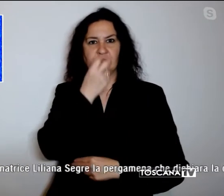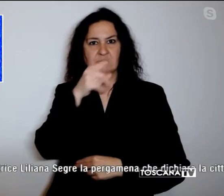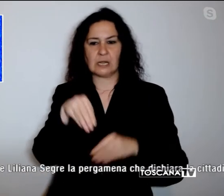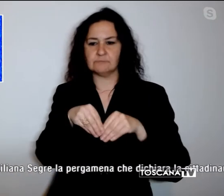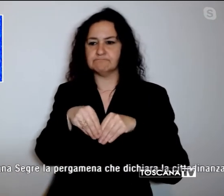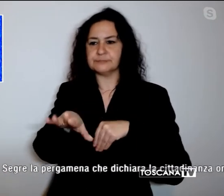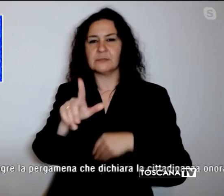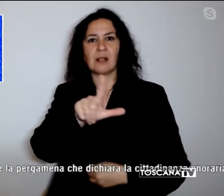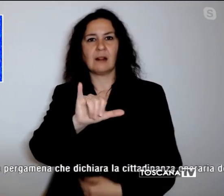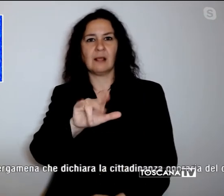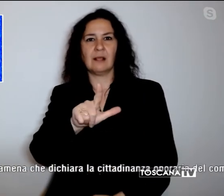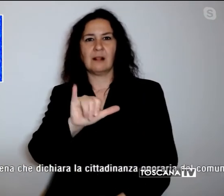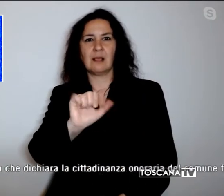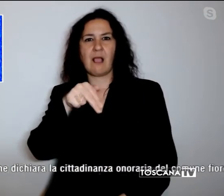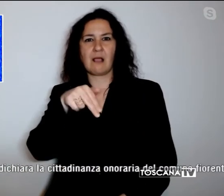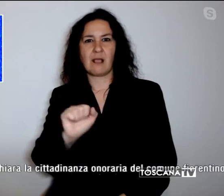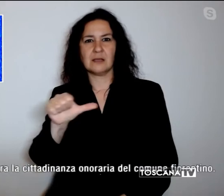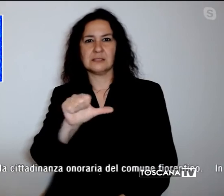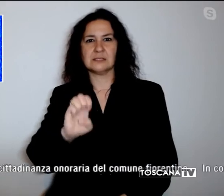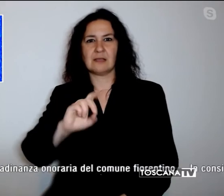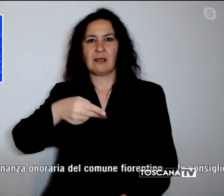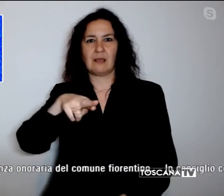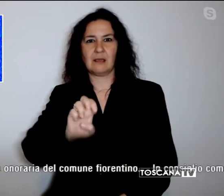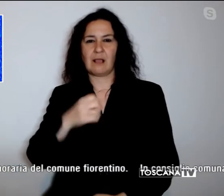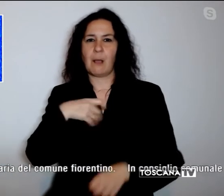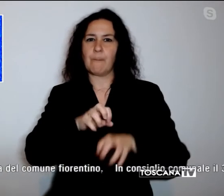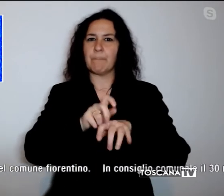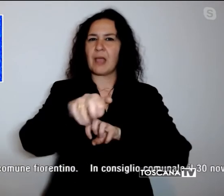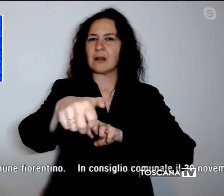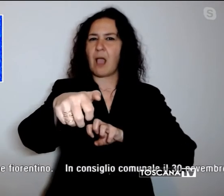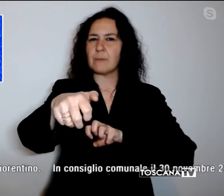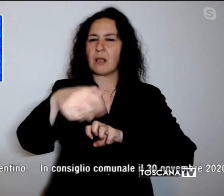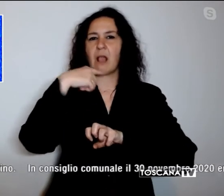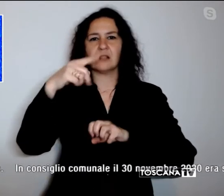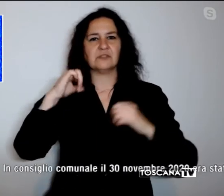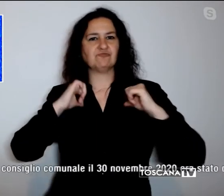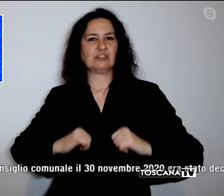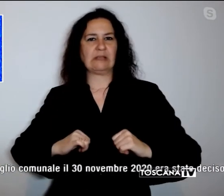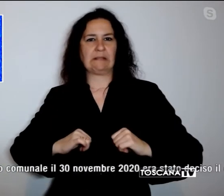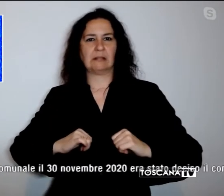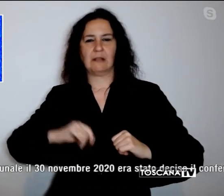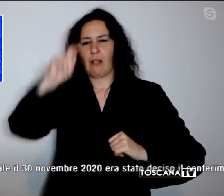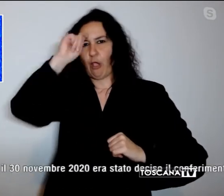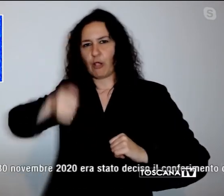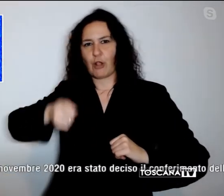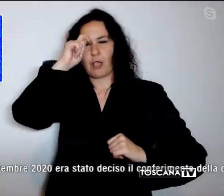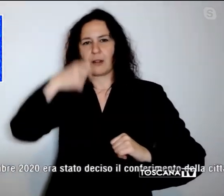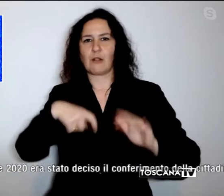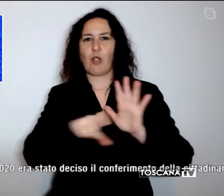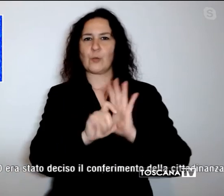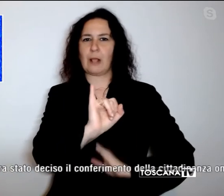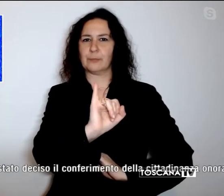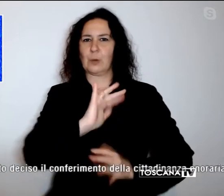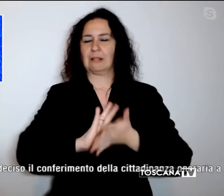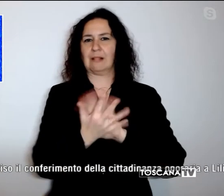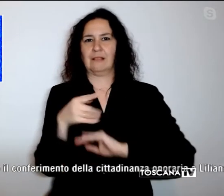la pergamena che dichiara la cittadinanza onoraria del comune fiorentino. Il Consiglio